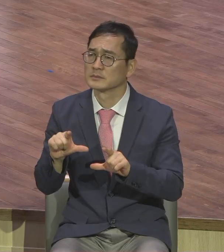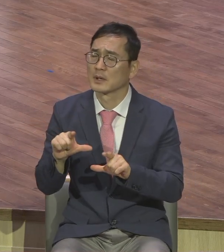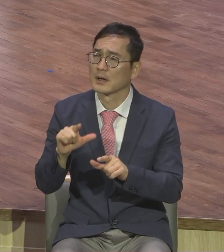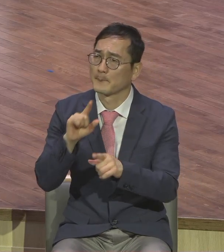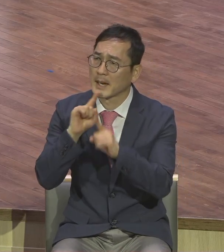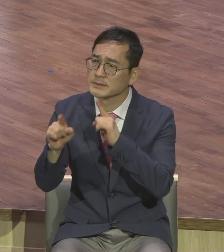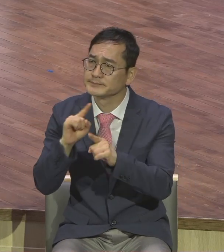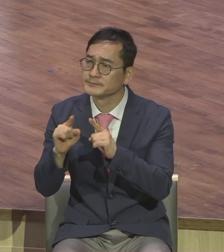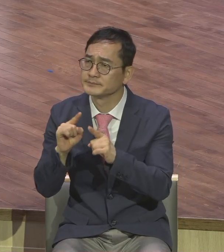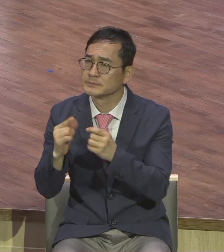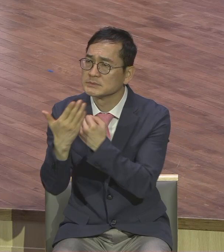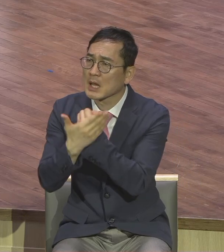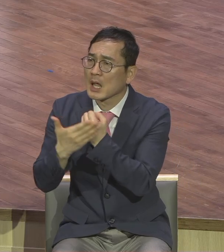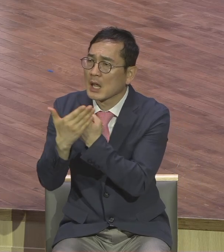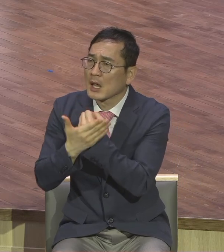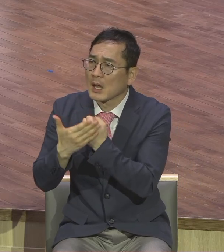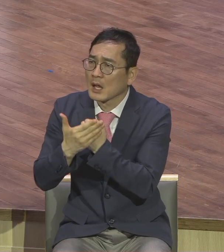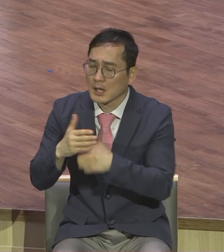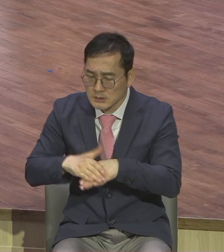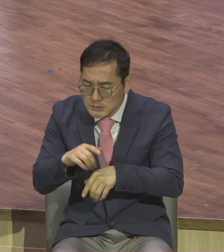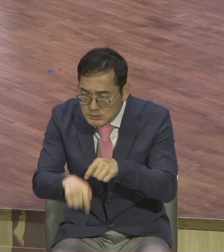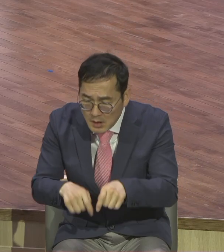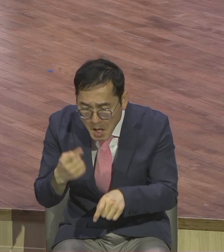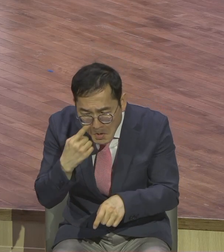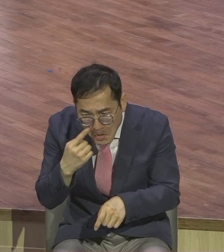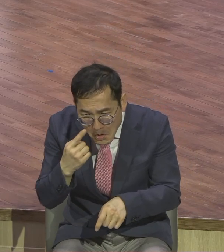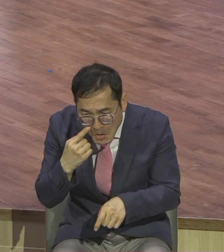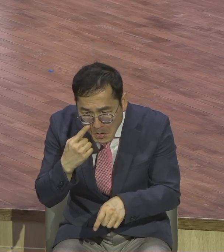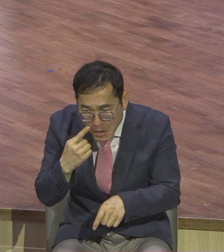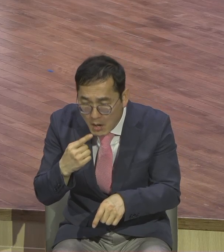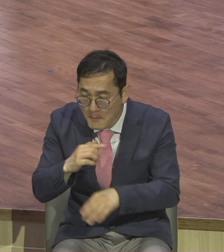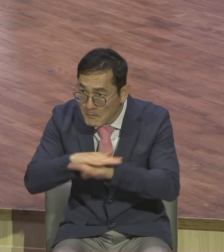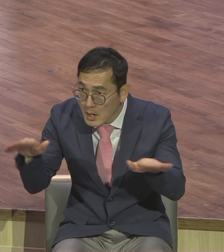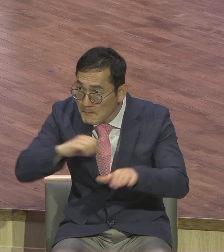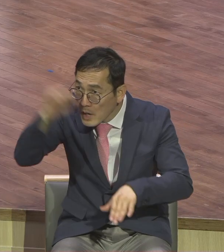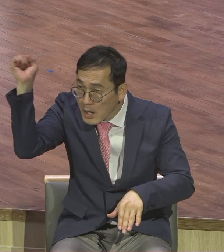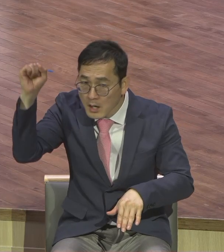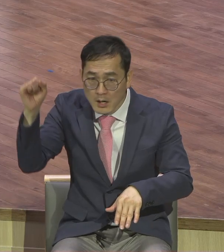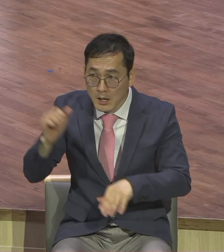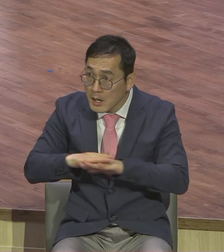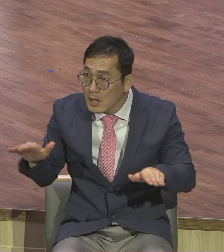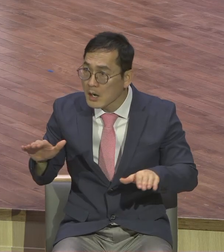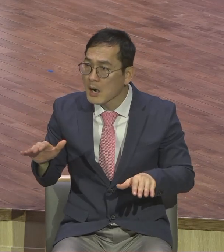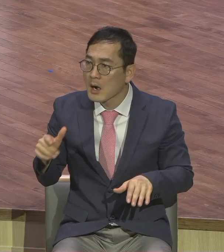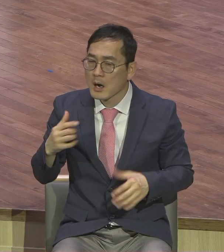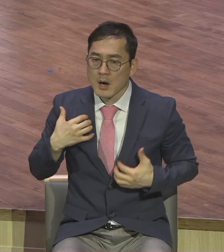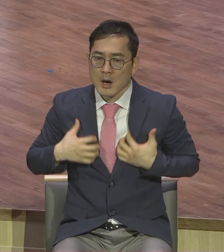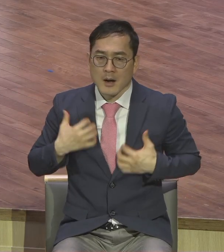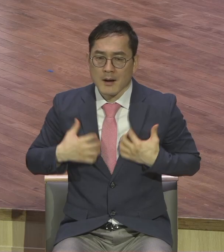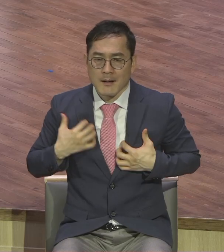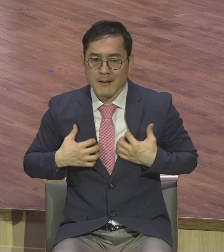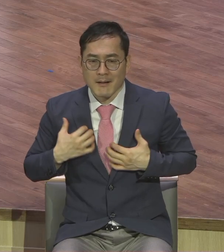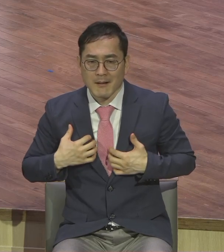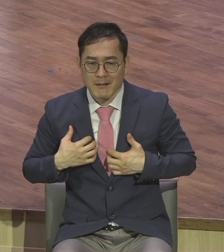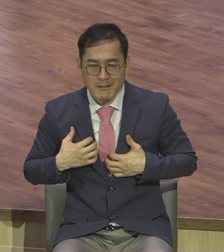불신자들을 그냥 보고 안타까웠어. 불쌍해 예수님처럼 불쌍해 여기고